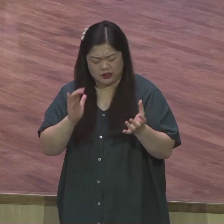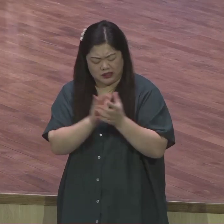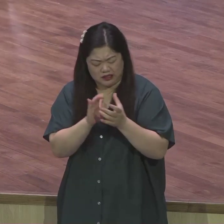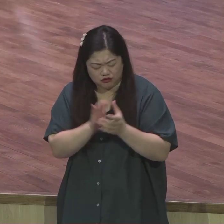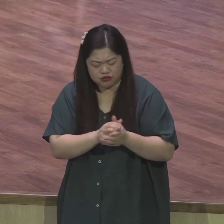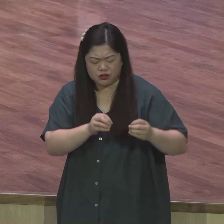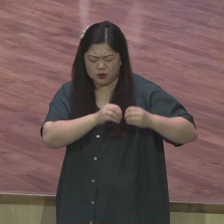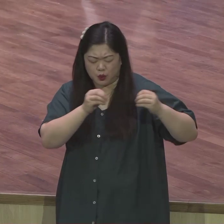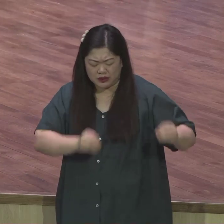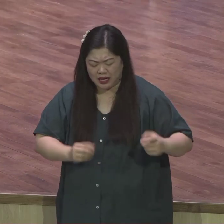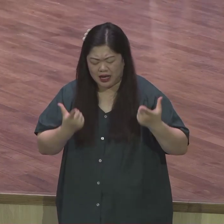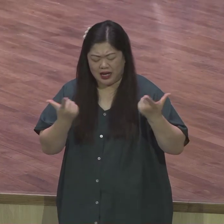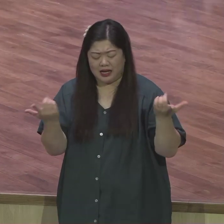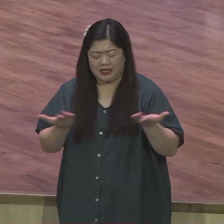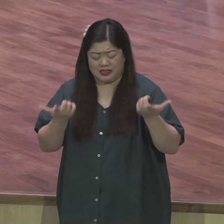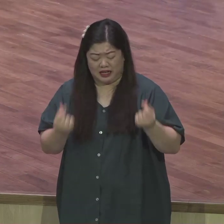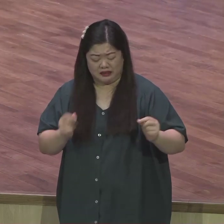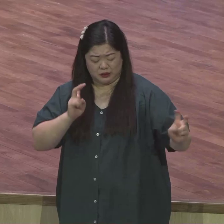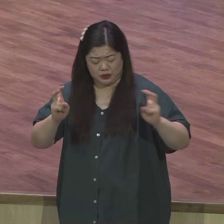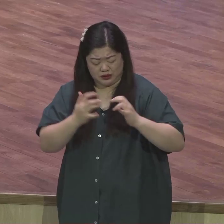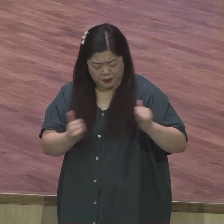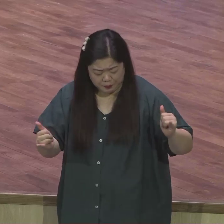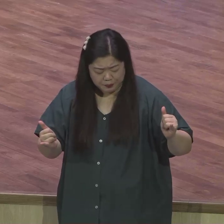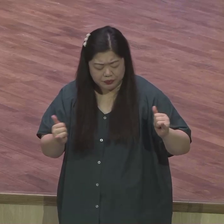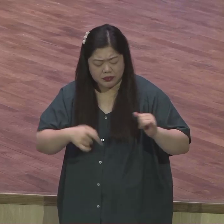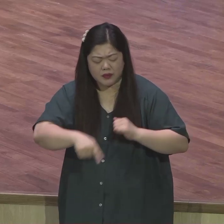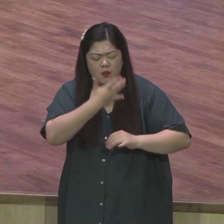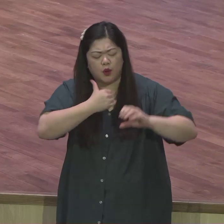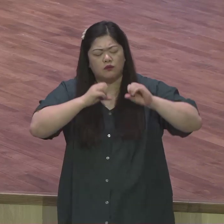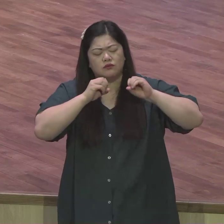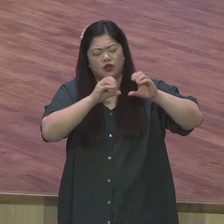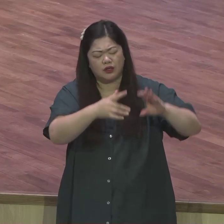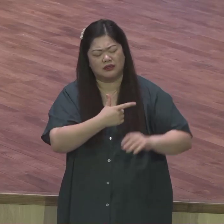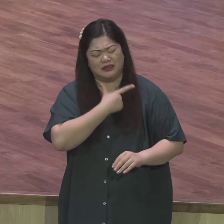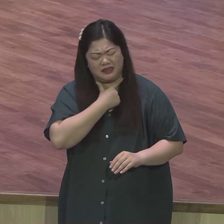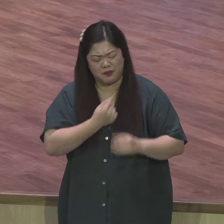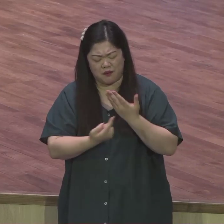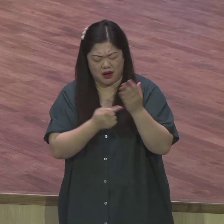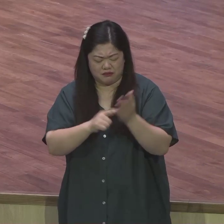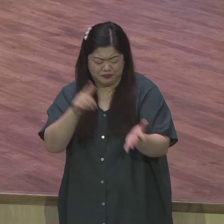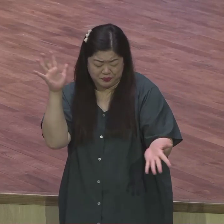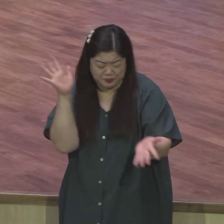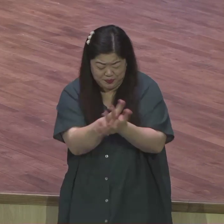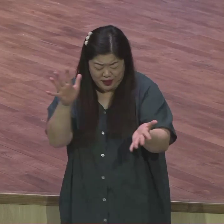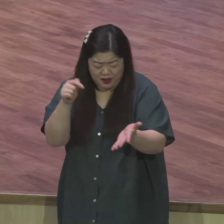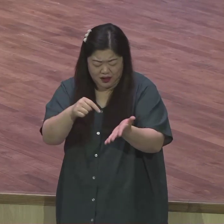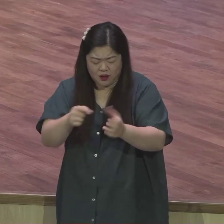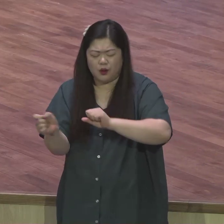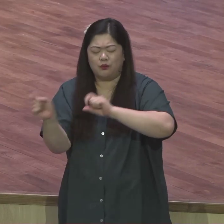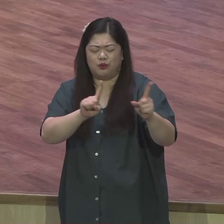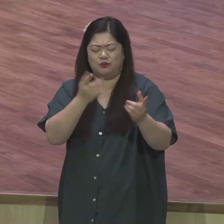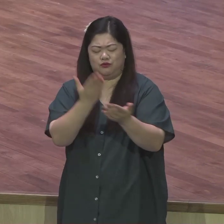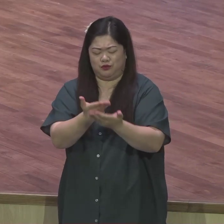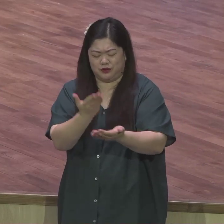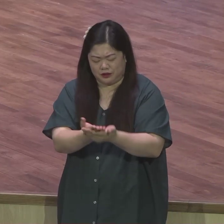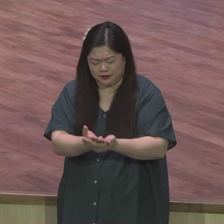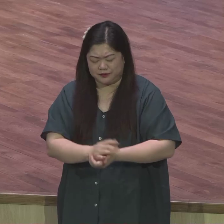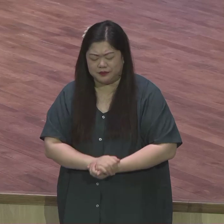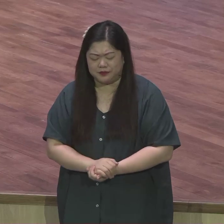만나는 자들에게 복음을 증가하는 생명살리는 열망이 뜨겁게 하여 주옵사사 그래서 정말로